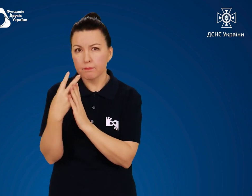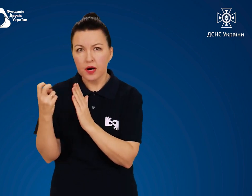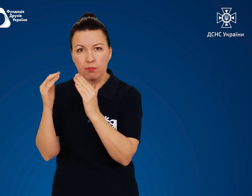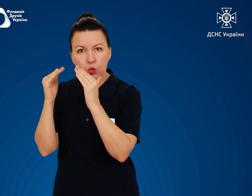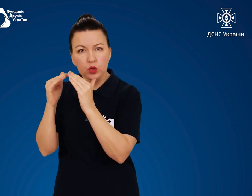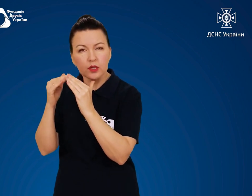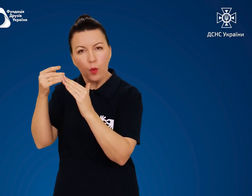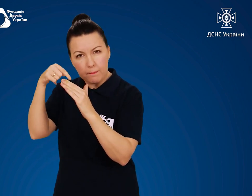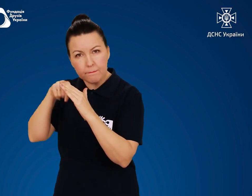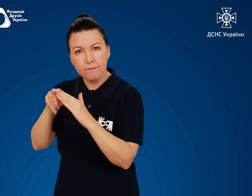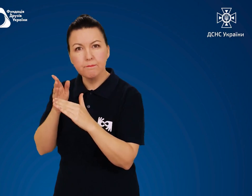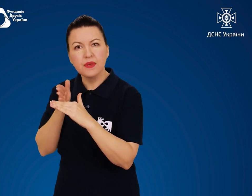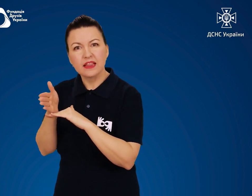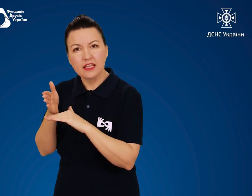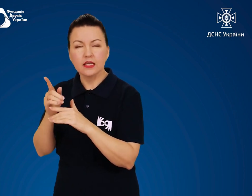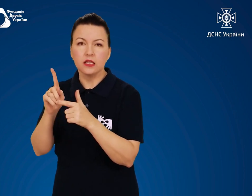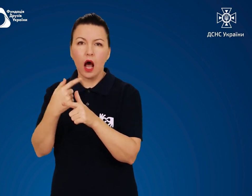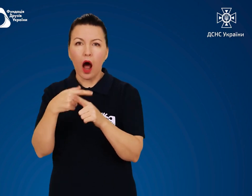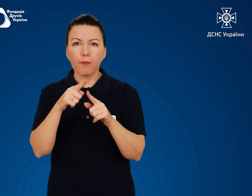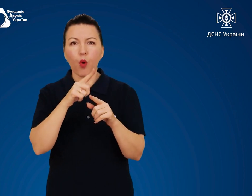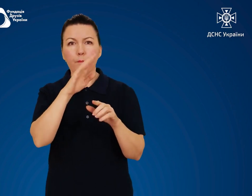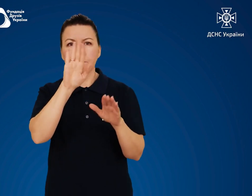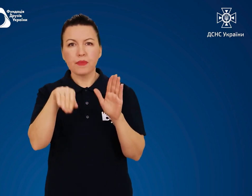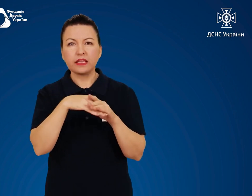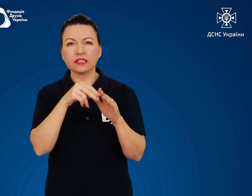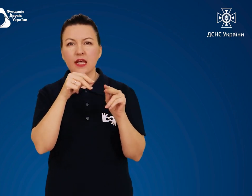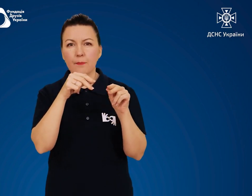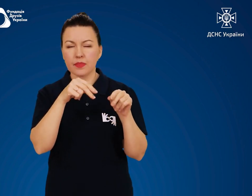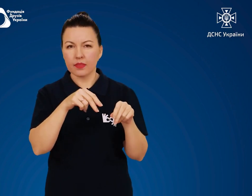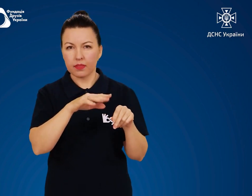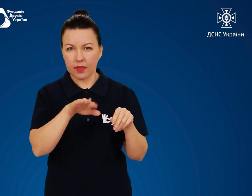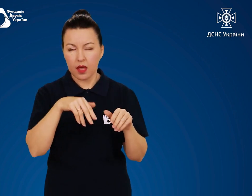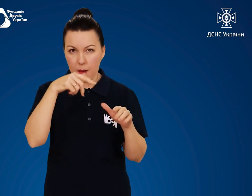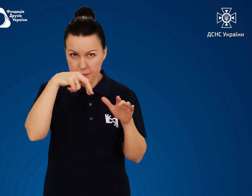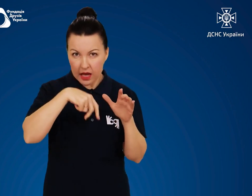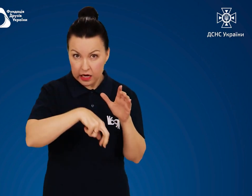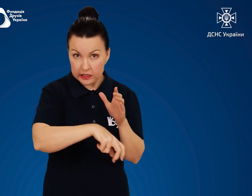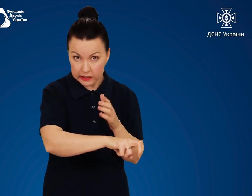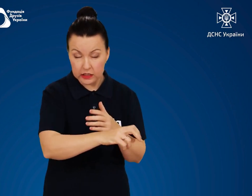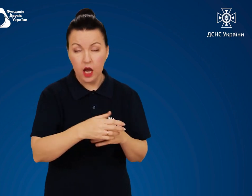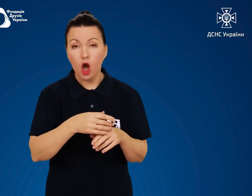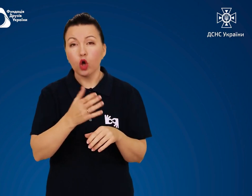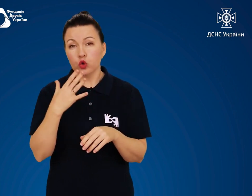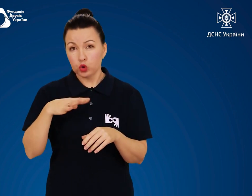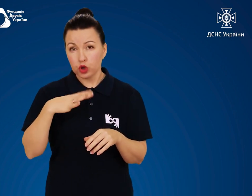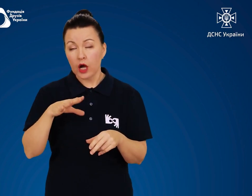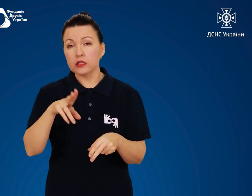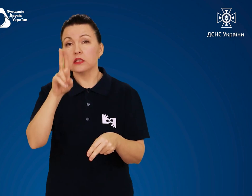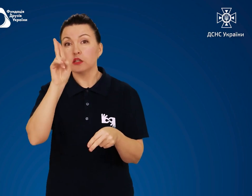під'їзді будинку, підземному переході Дочекайтеся закінчення перестрілки